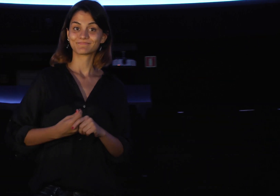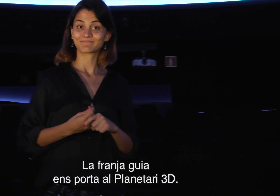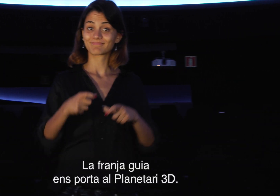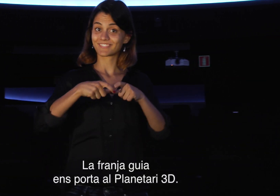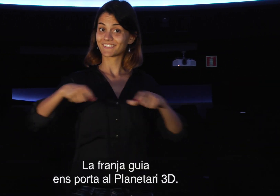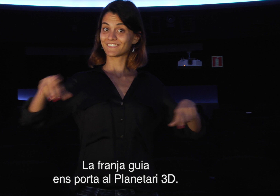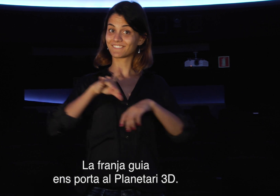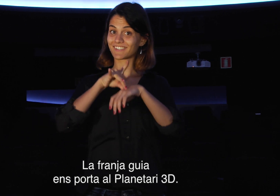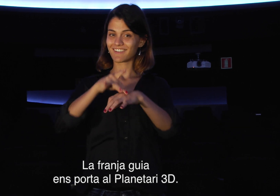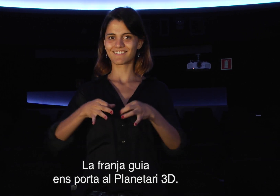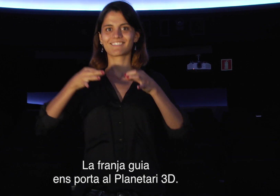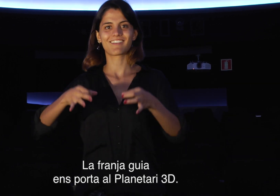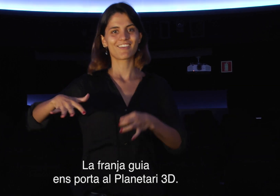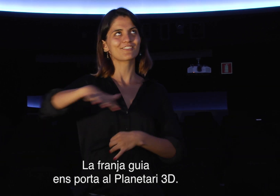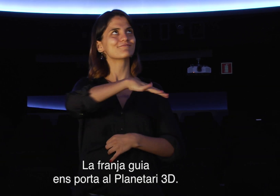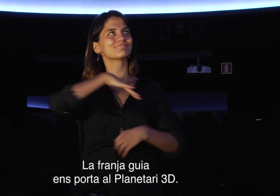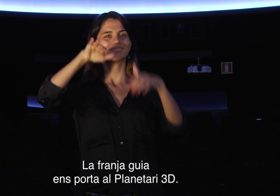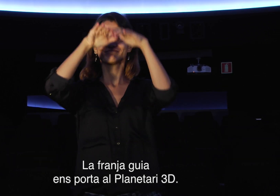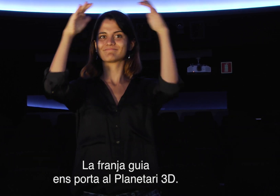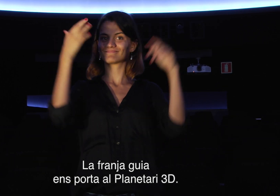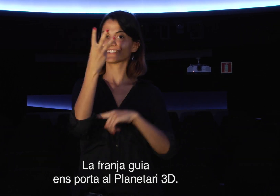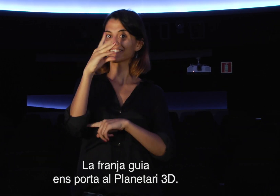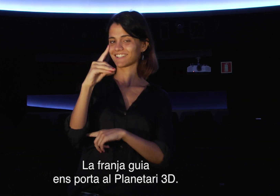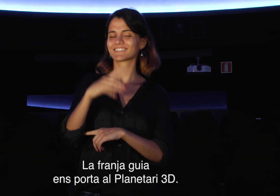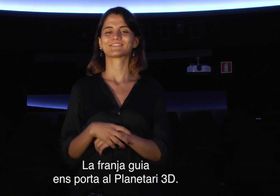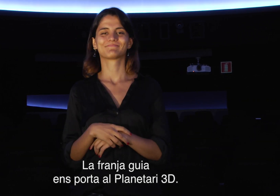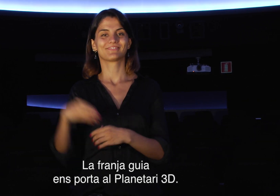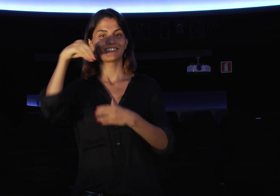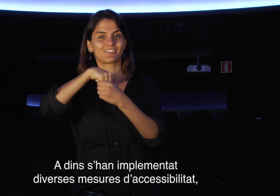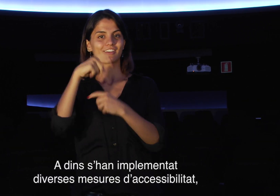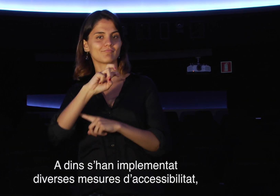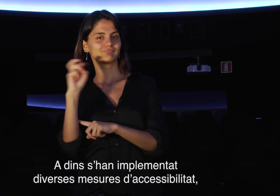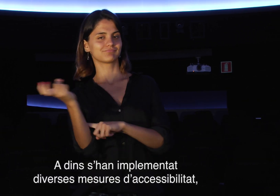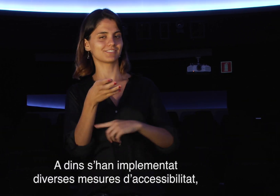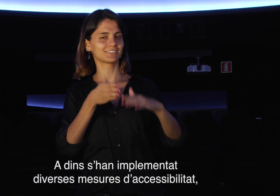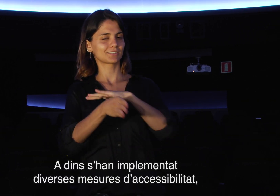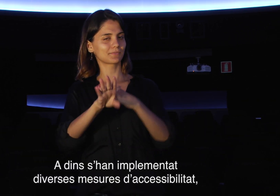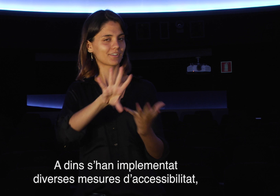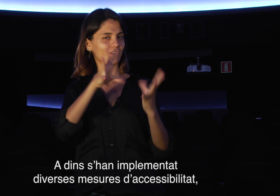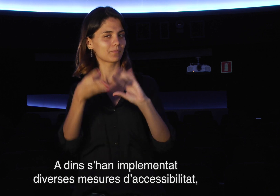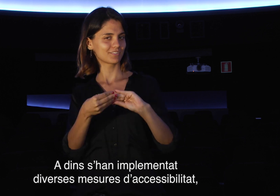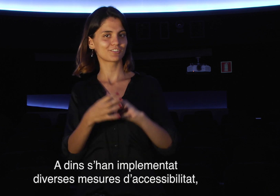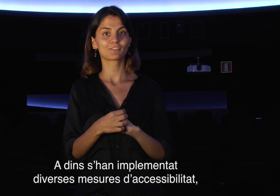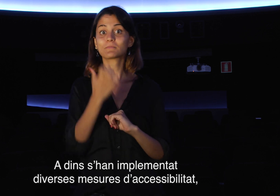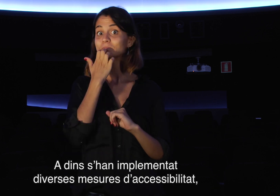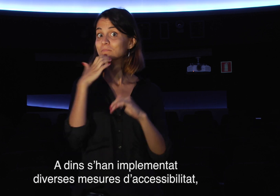La franja guia ens porta al Planetari 3D. A dins s'han implementat diverses mesures d